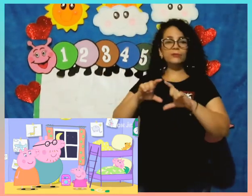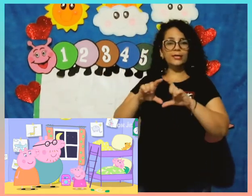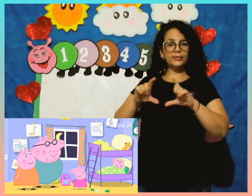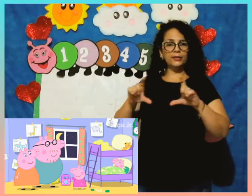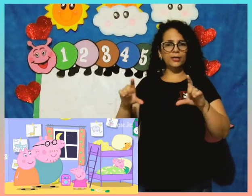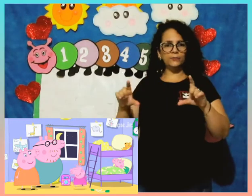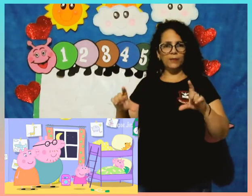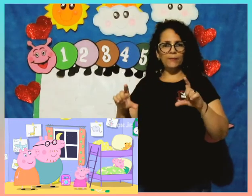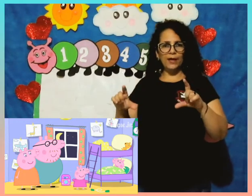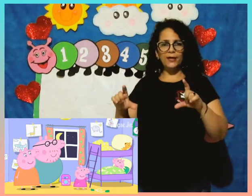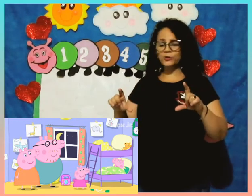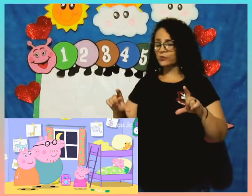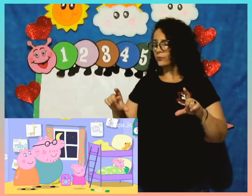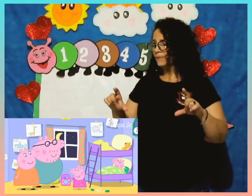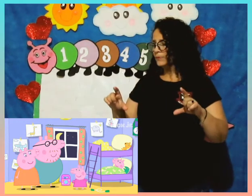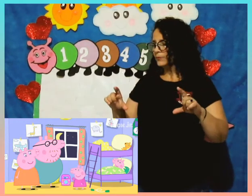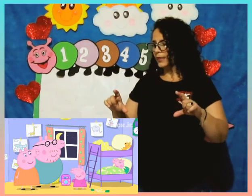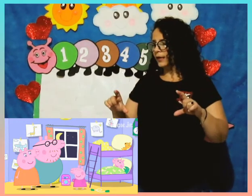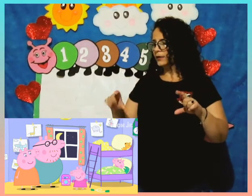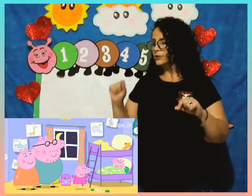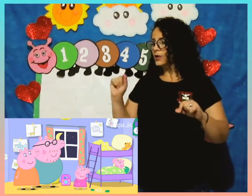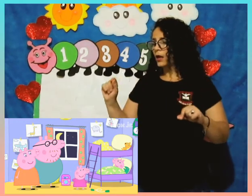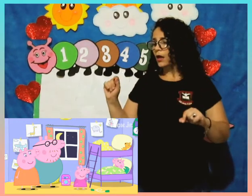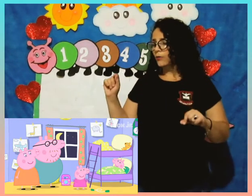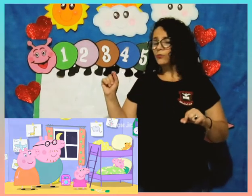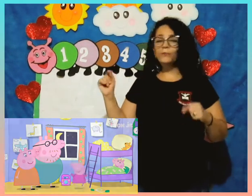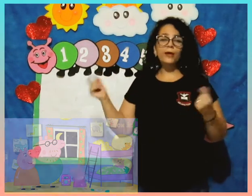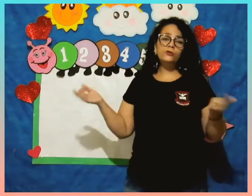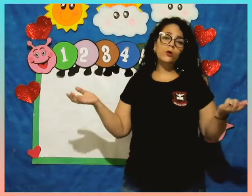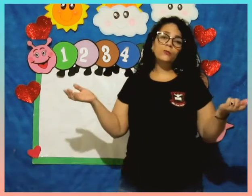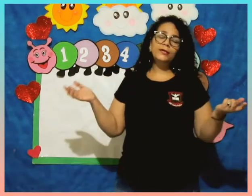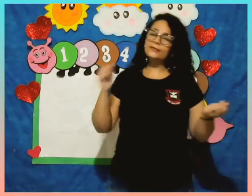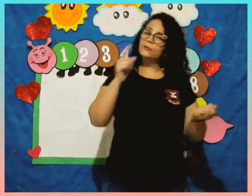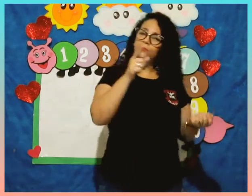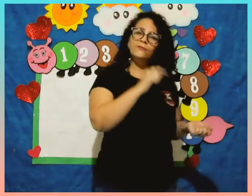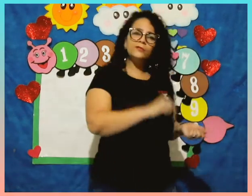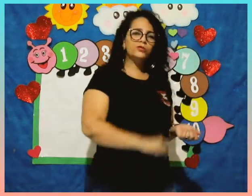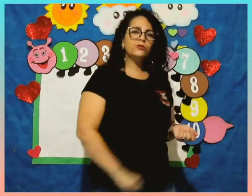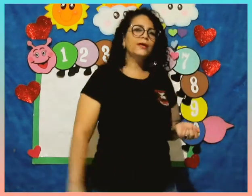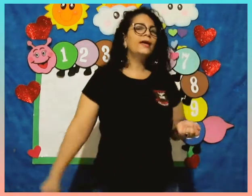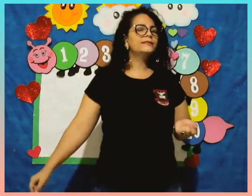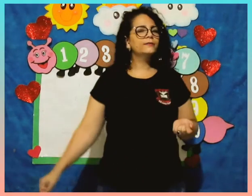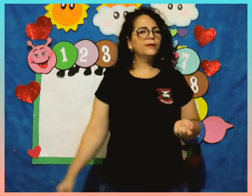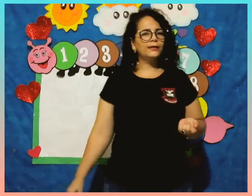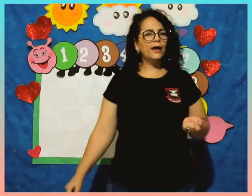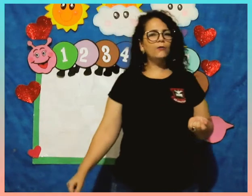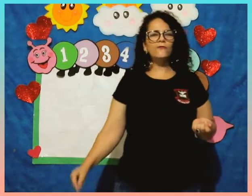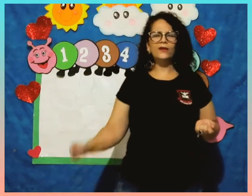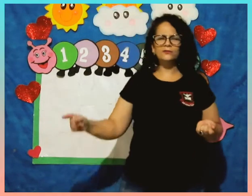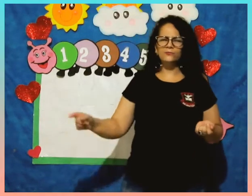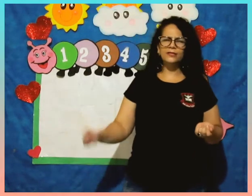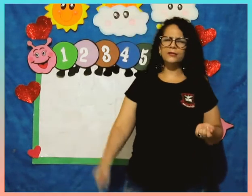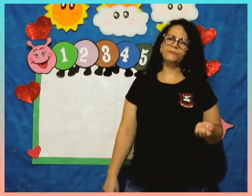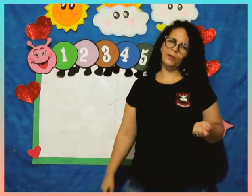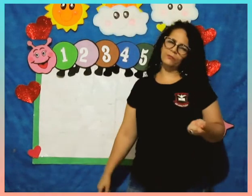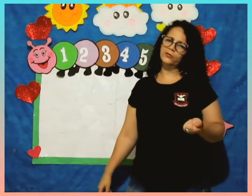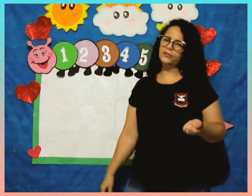desenhar abaixo delas o meio de comunicação que vocês conhecem, tá legal? Façam um desenho bem bonito e